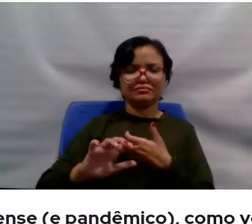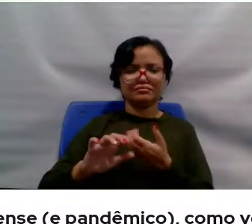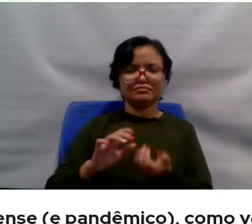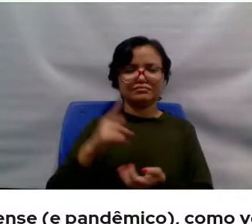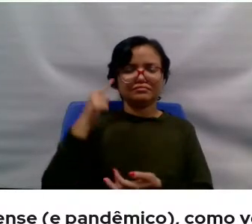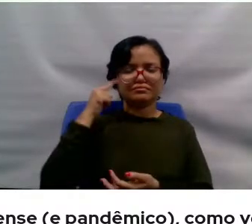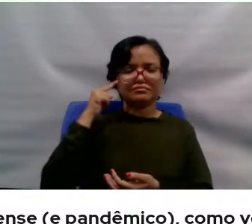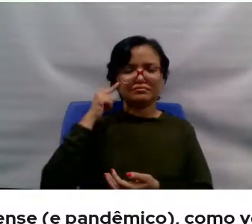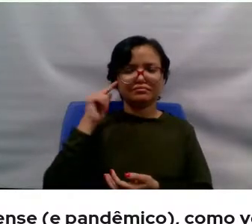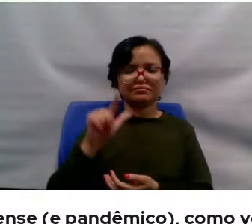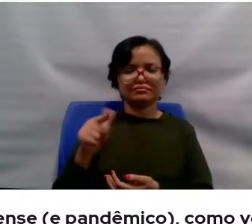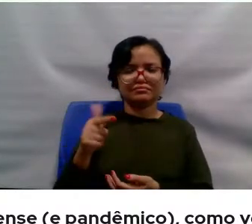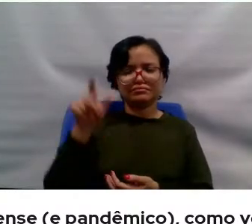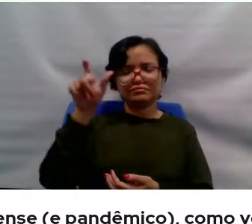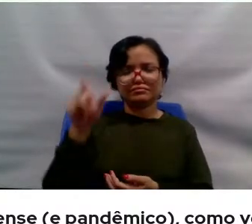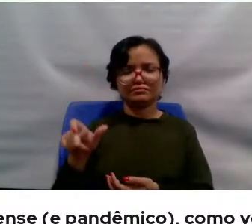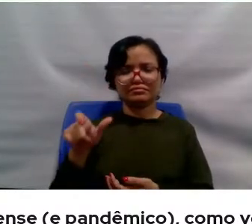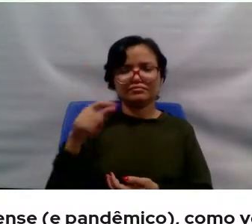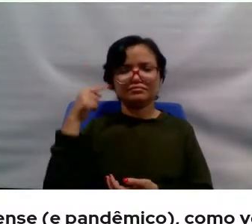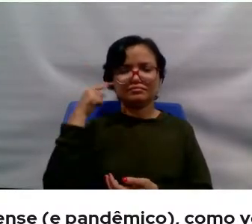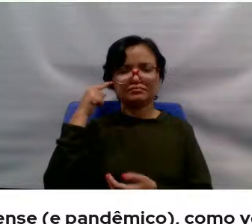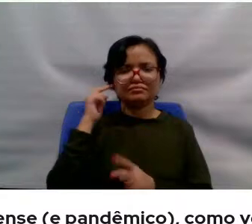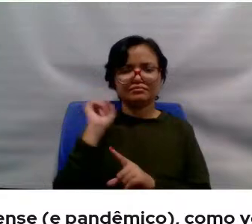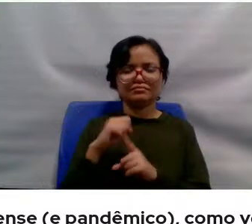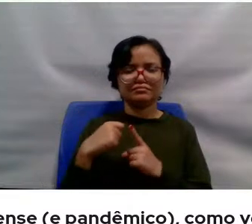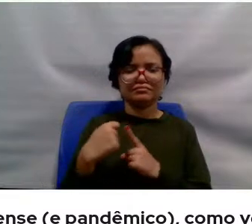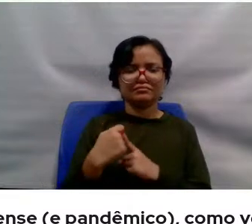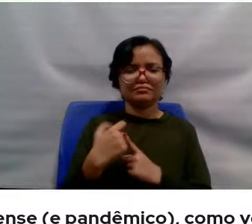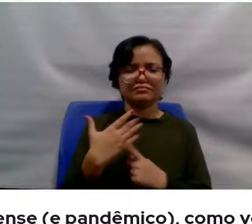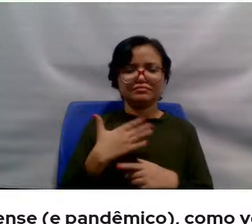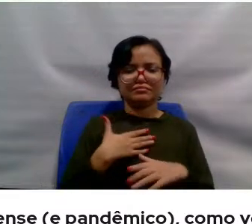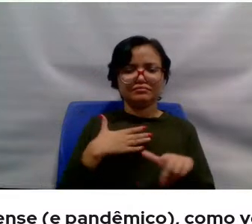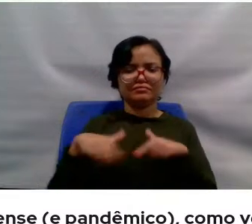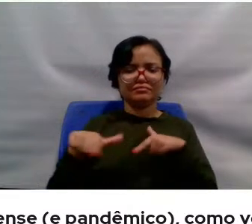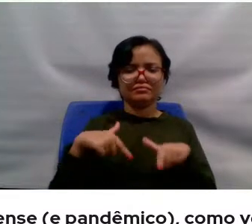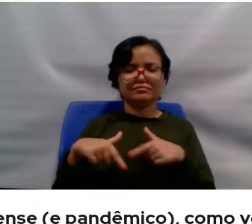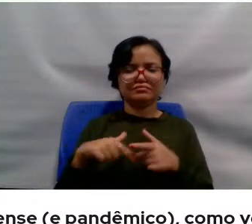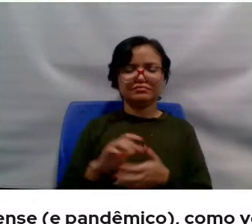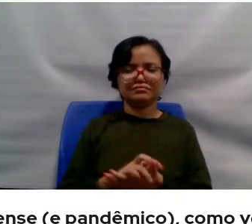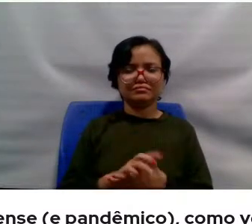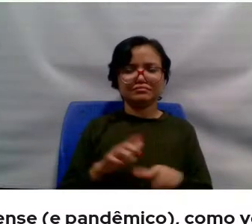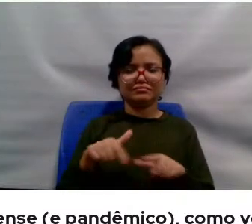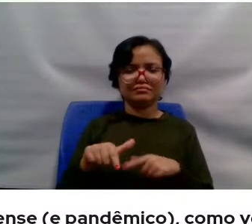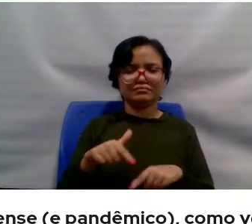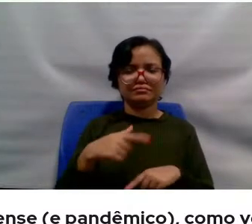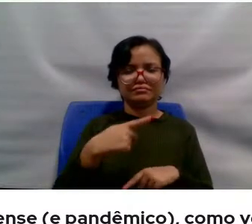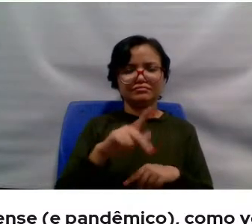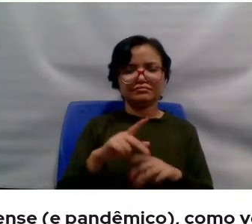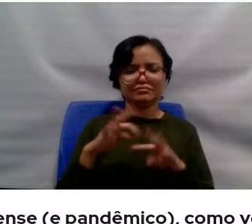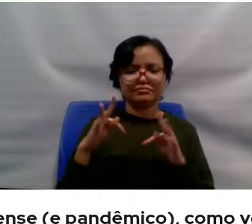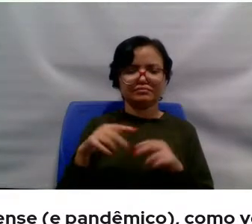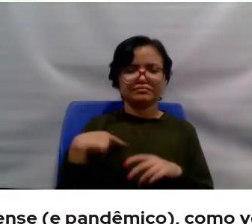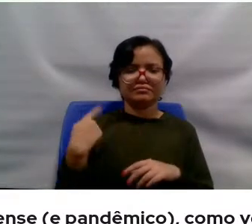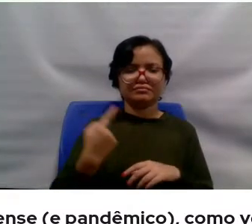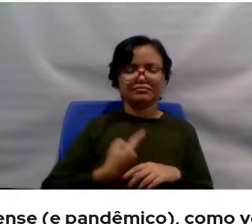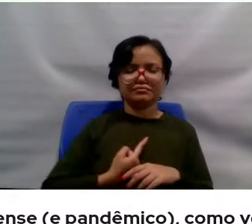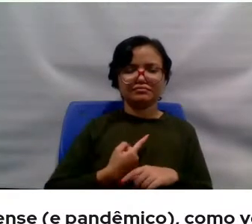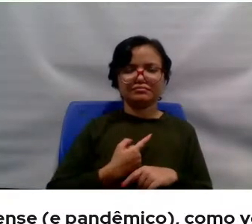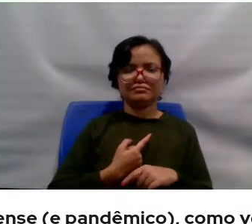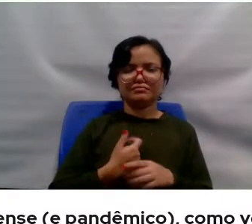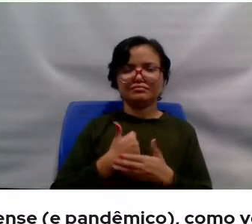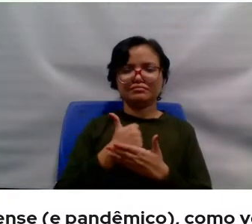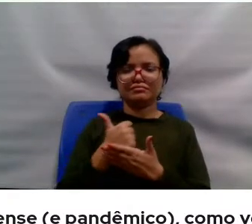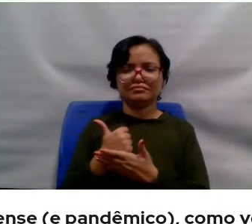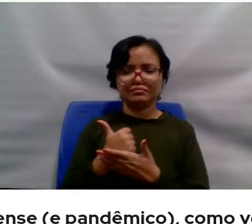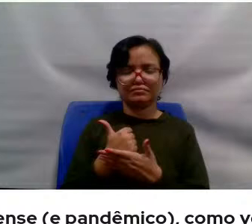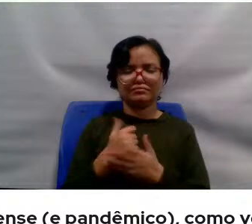pensar no outro, de pensar uma sociedade no qual o meu trabalho, o trabalho da senhora e todos nós vai beneficiar em certa medida